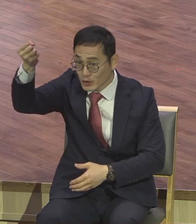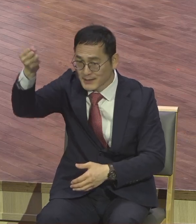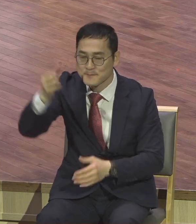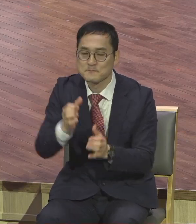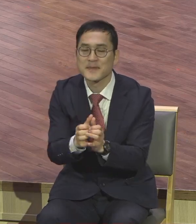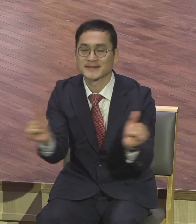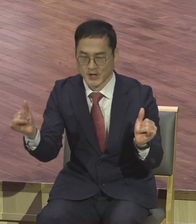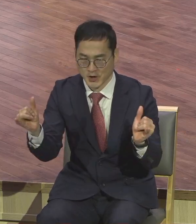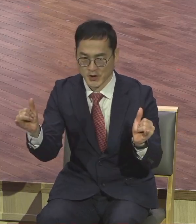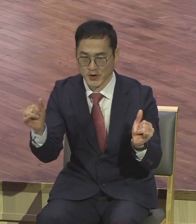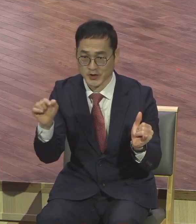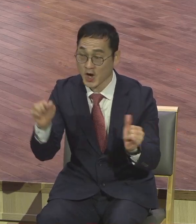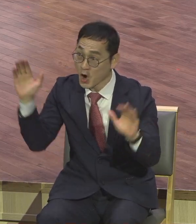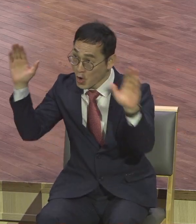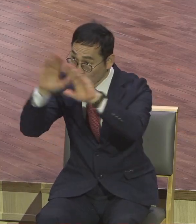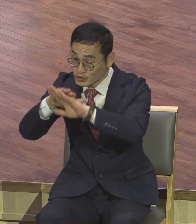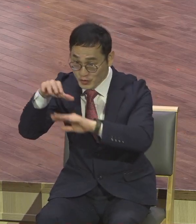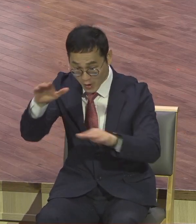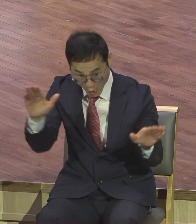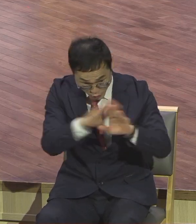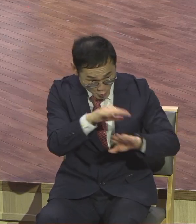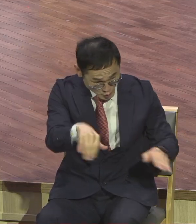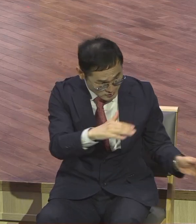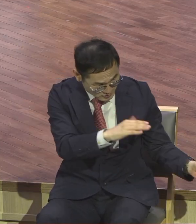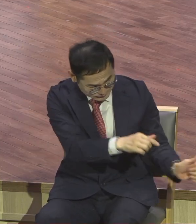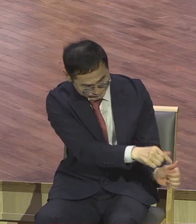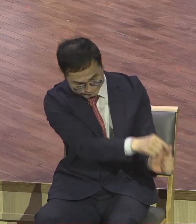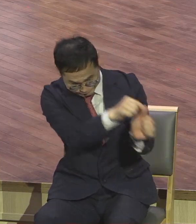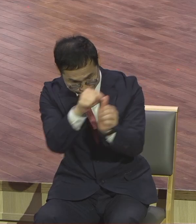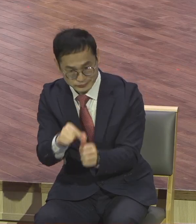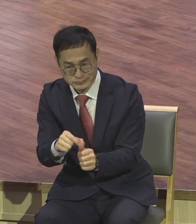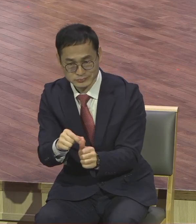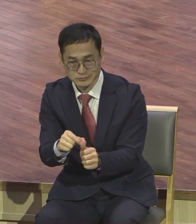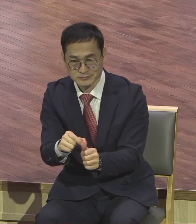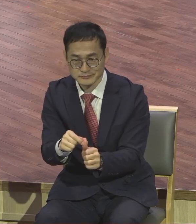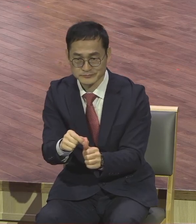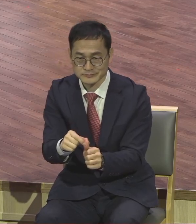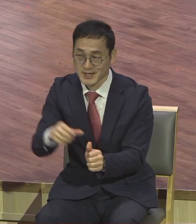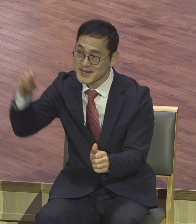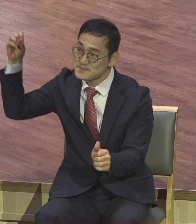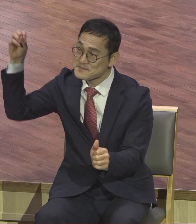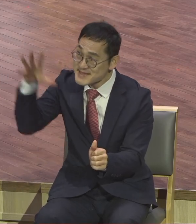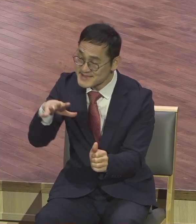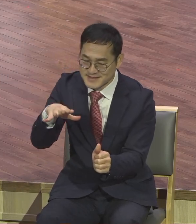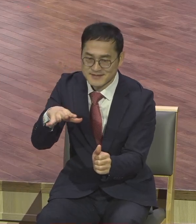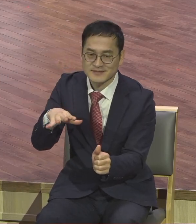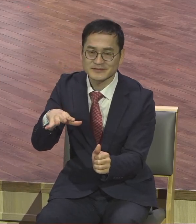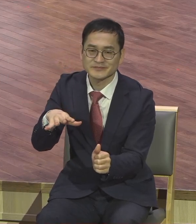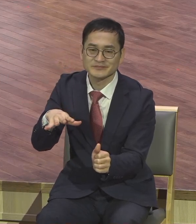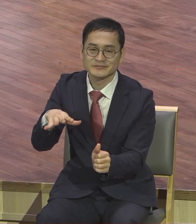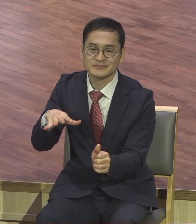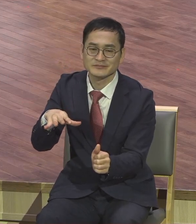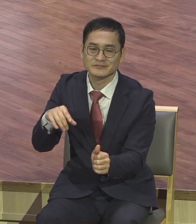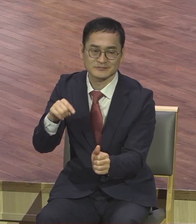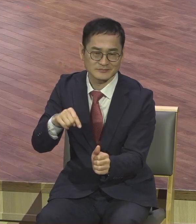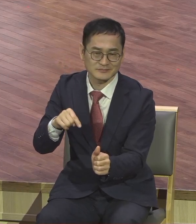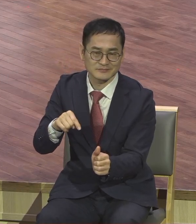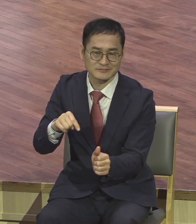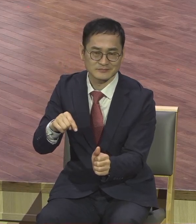너희를 어두운 데서 불리네요. 그의 귀한 빛에 들어가신 이에 그 아름다운 덕을